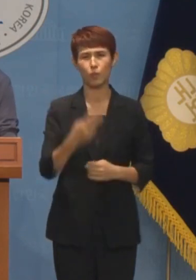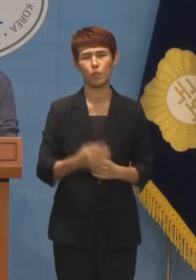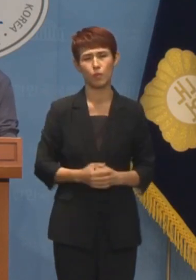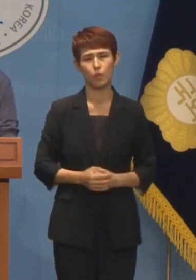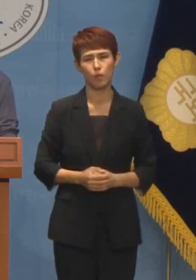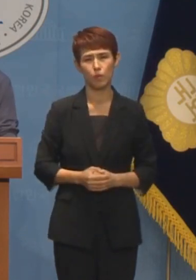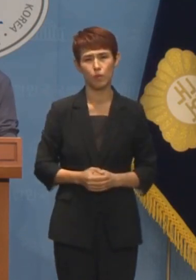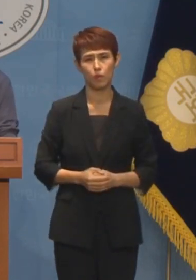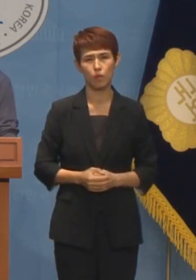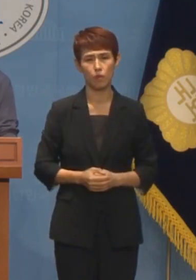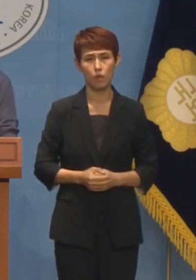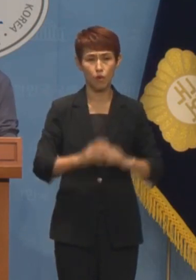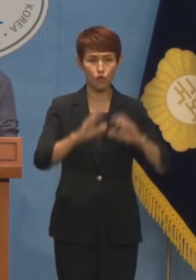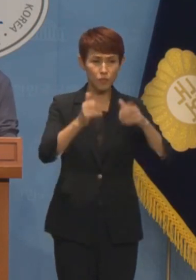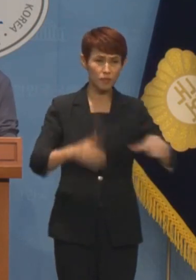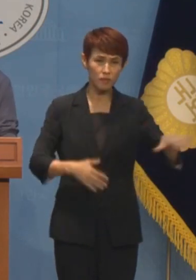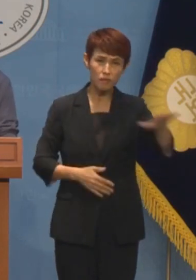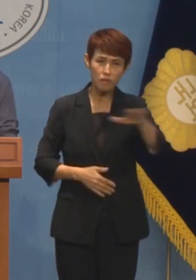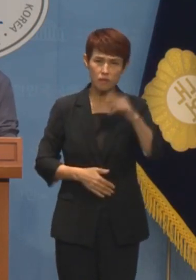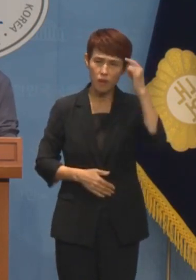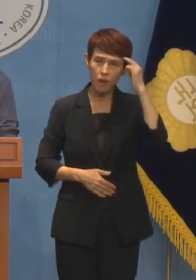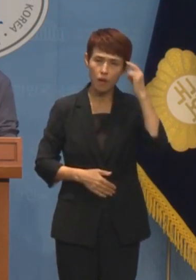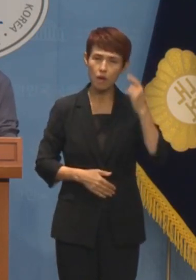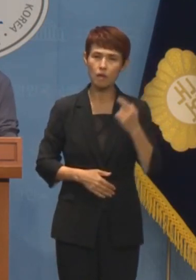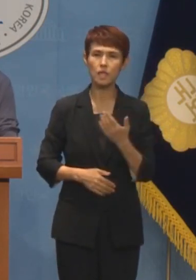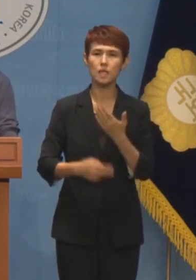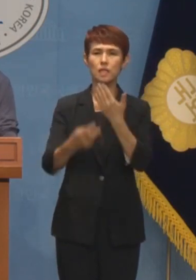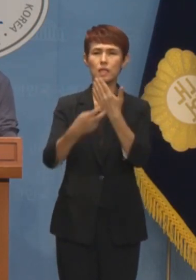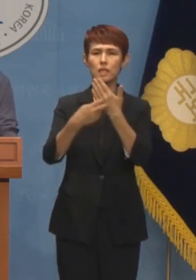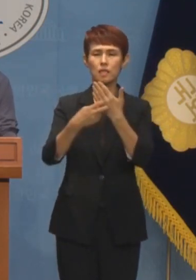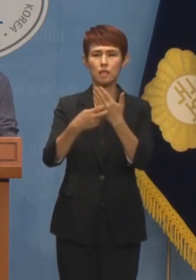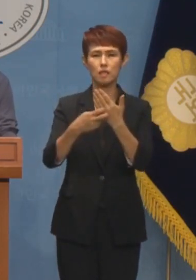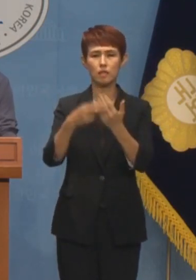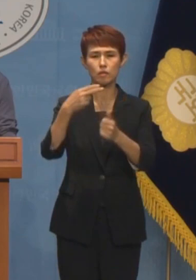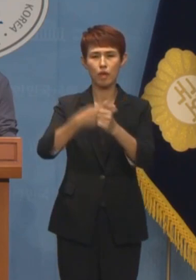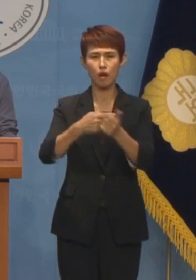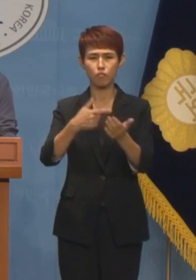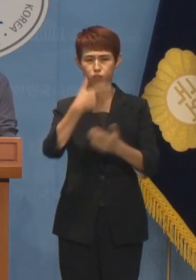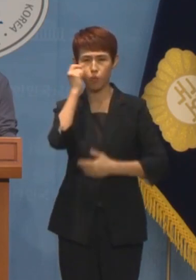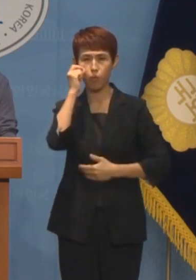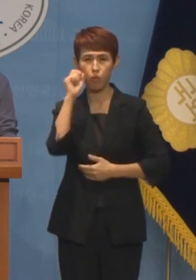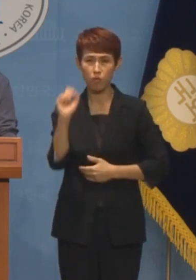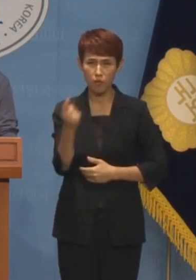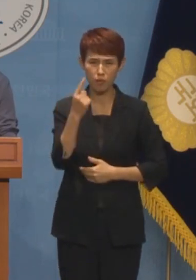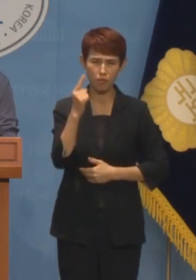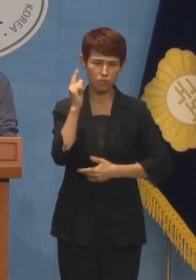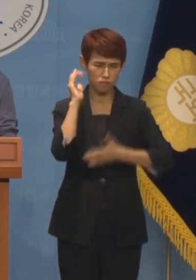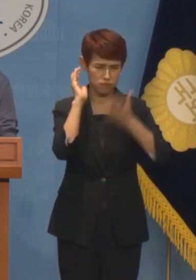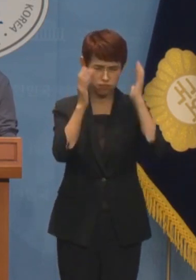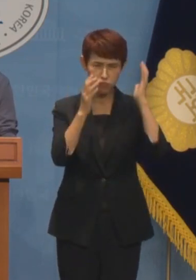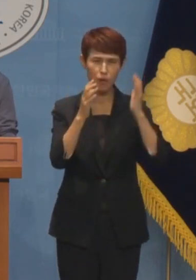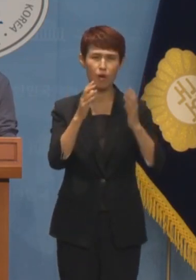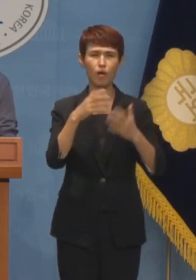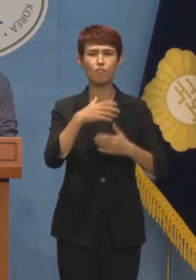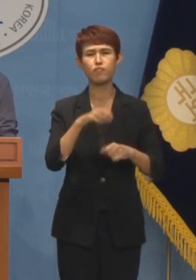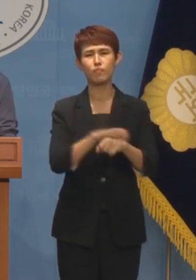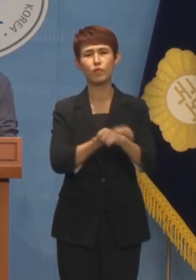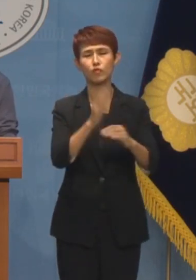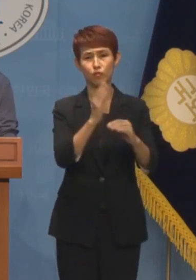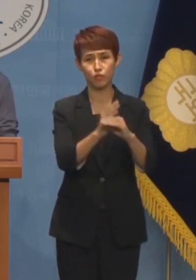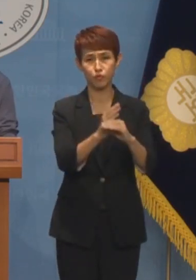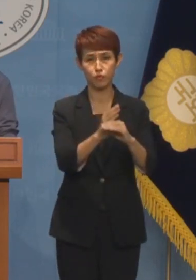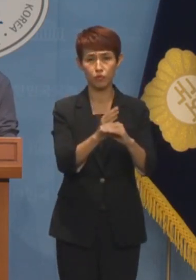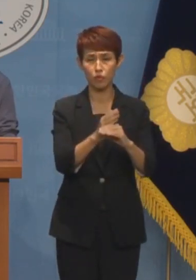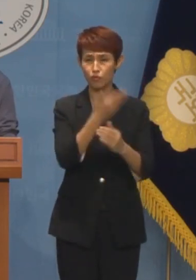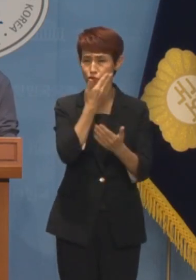지금까지도 우리 국민들은 이른바 의료 대란으로 상시적인 불편을 겪고 있는데 이 중차대한 문제에